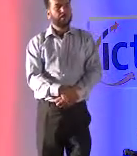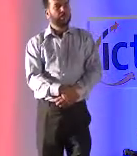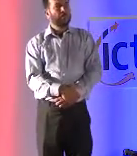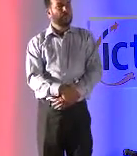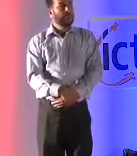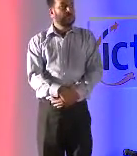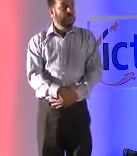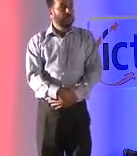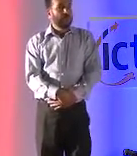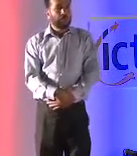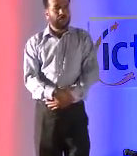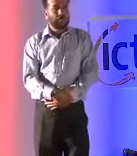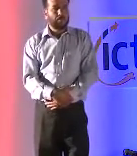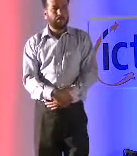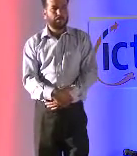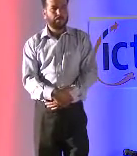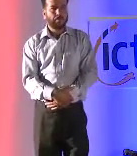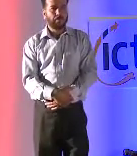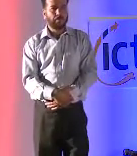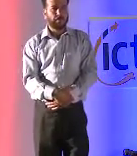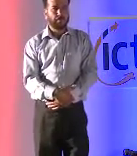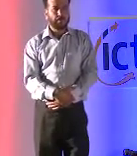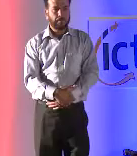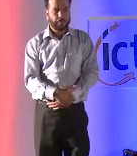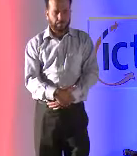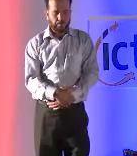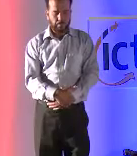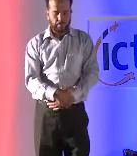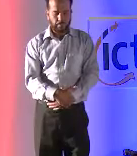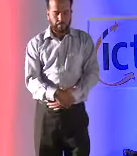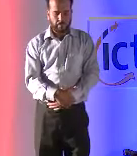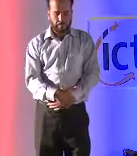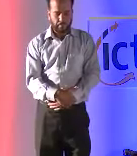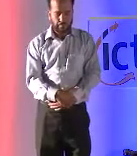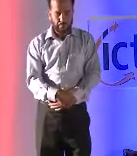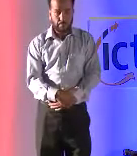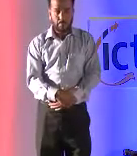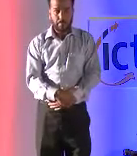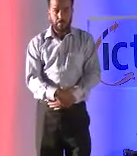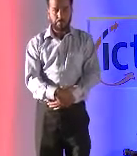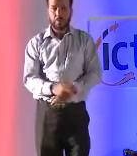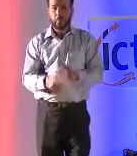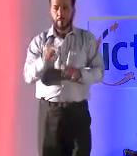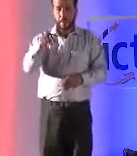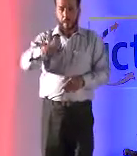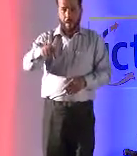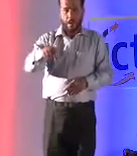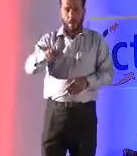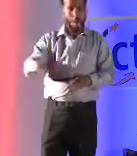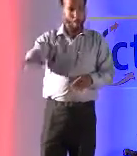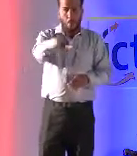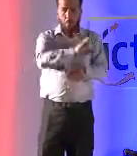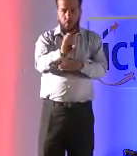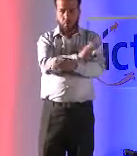نصدق على التقنيات مستخدمة لكل أسطل وكل أسطل الناس والآن كل هذه